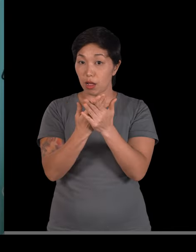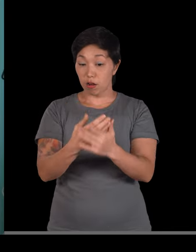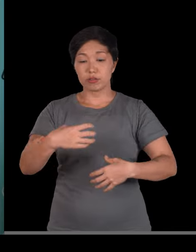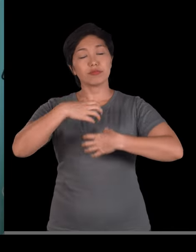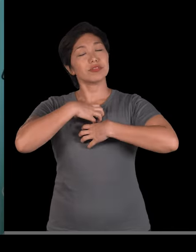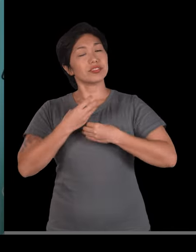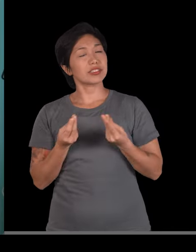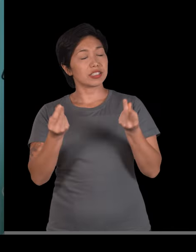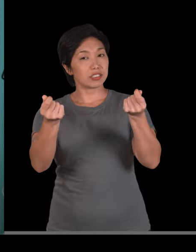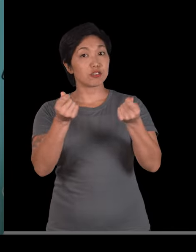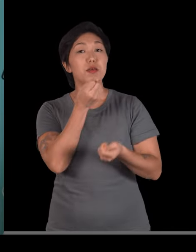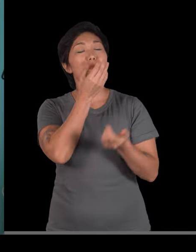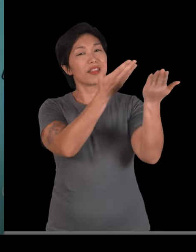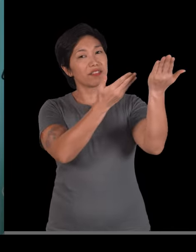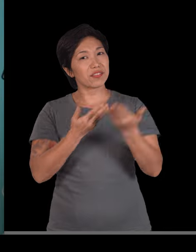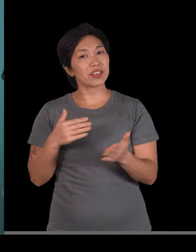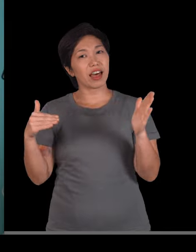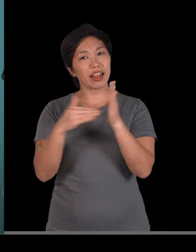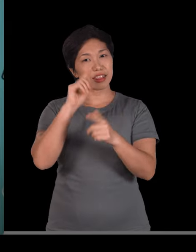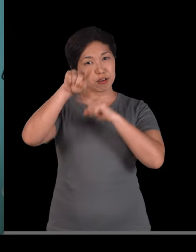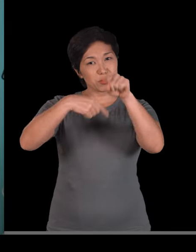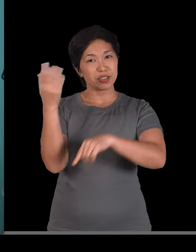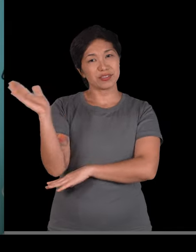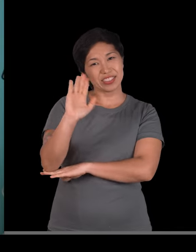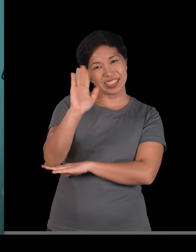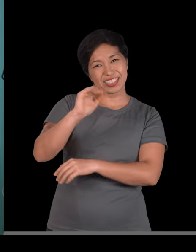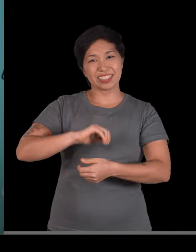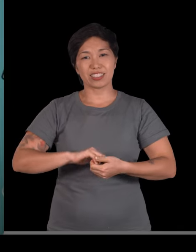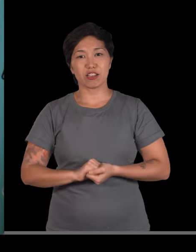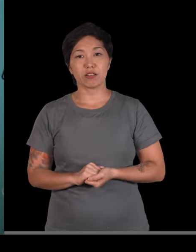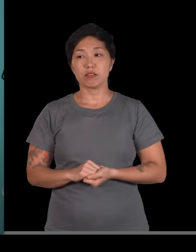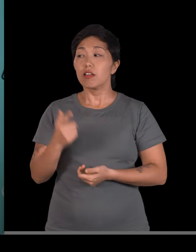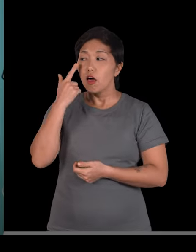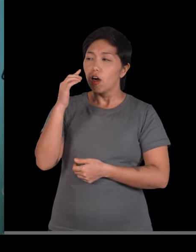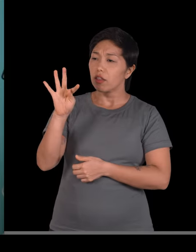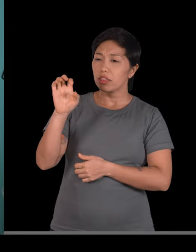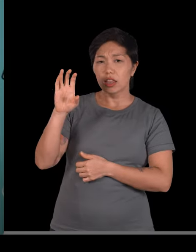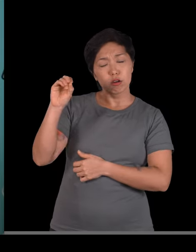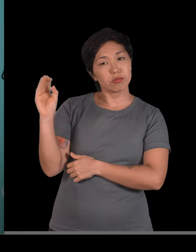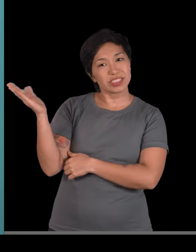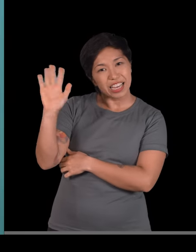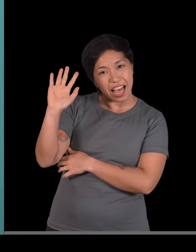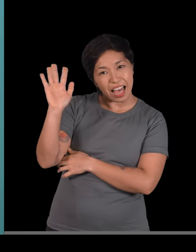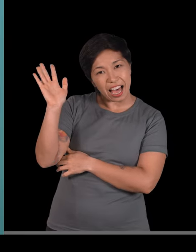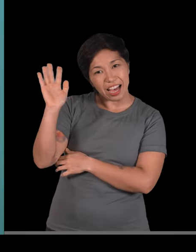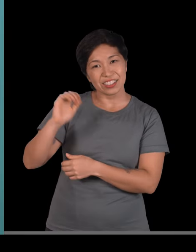Sentidos. Você é muito bem-vindo por aqui. E até o próximo. Tchauzinho. Dá tchau pra eles. Tchau. Tchau.